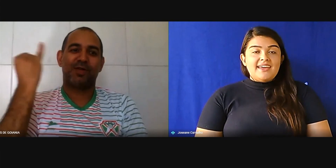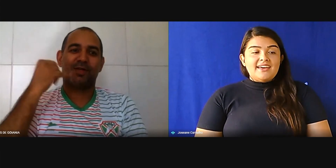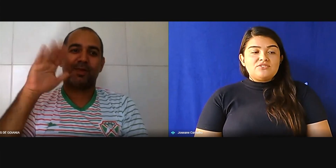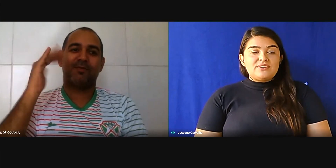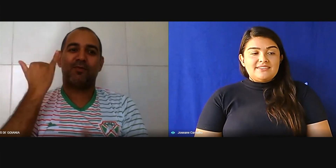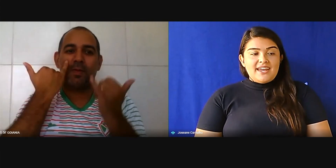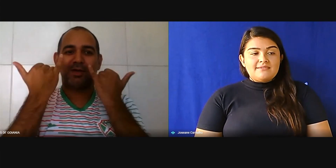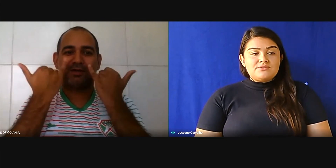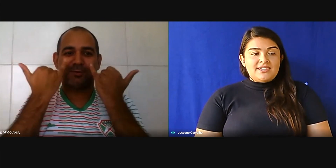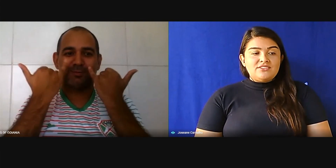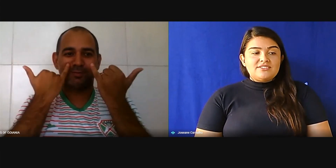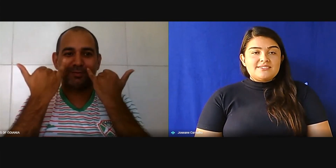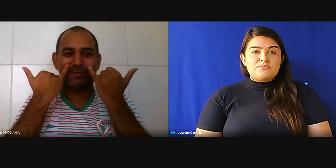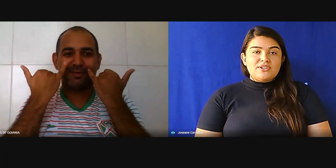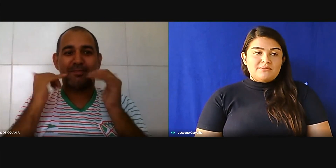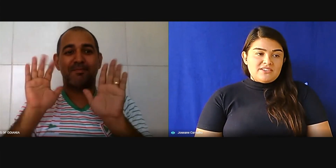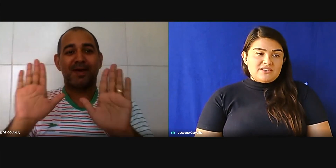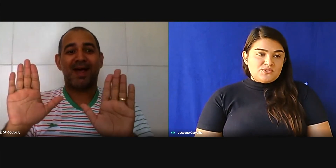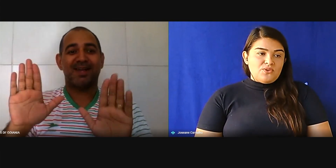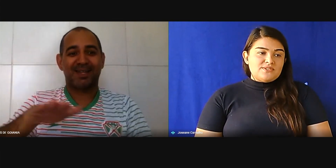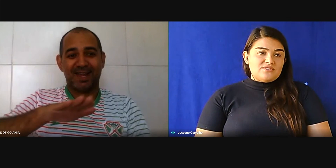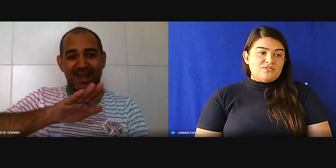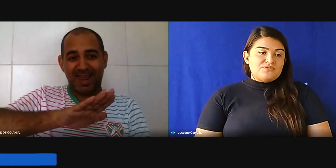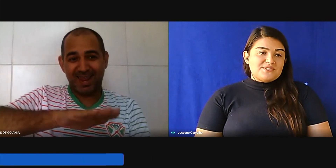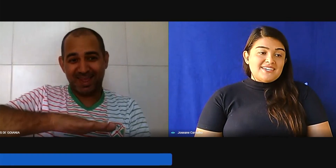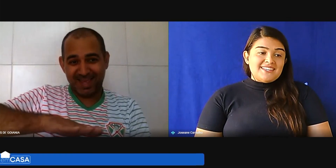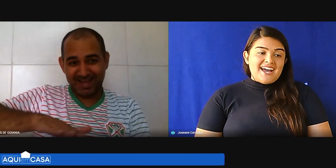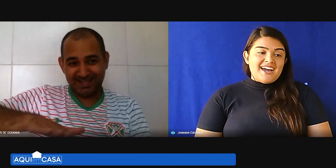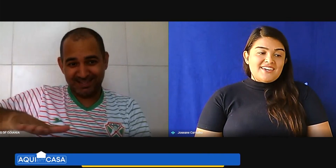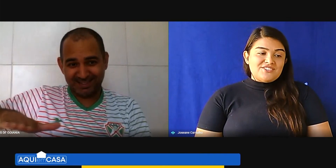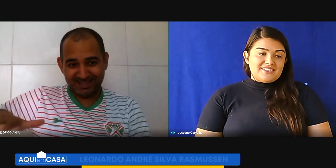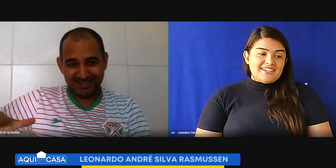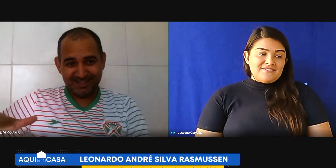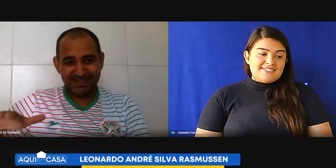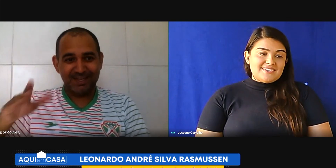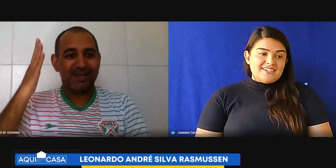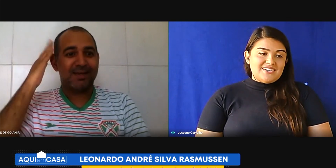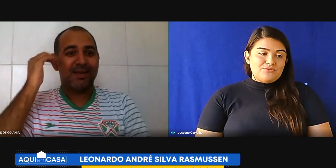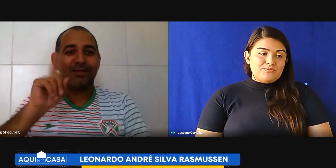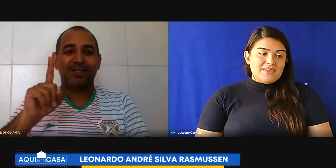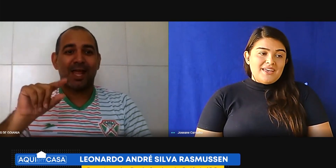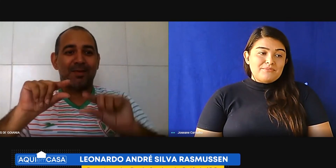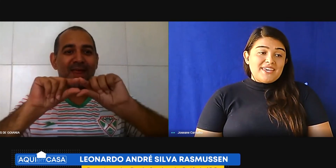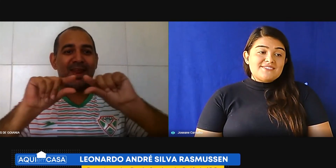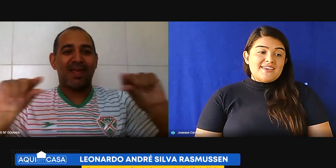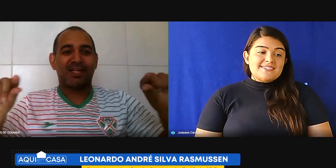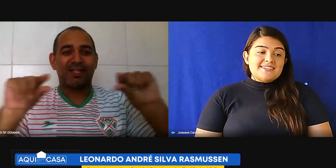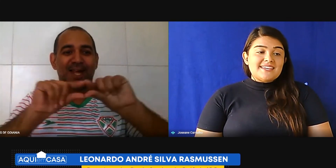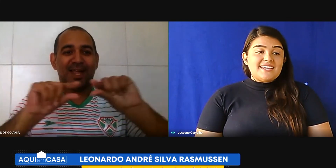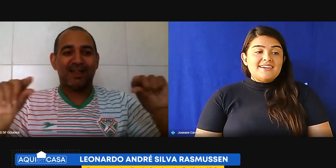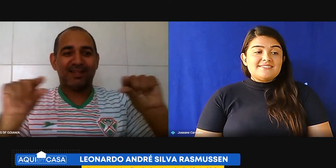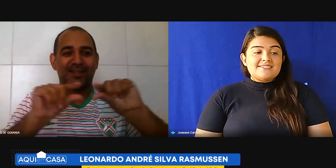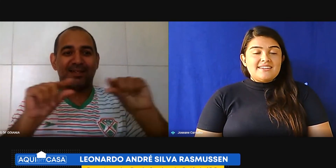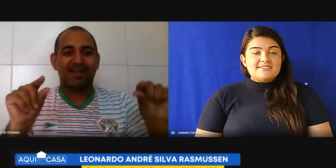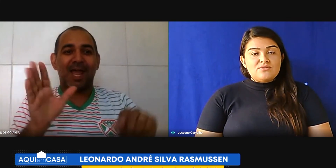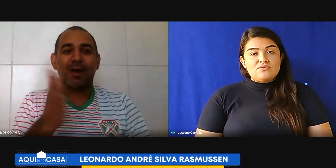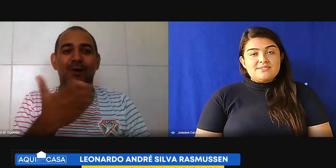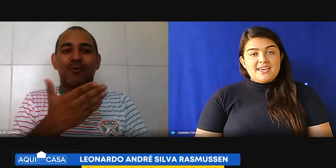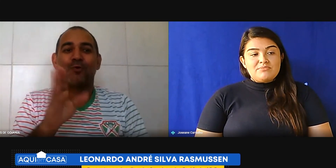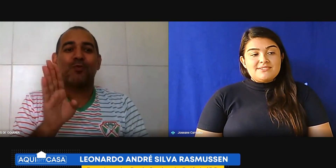tela do intérprete, né, em todas as programações, em todos os canais de televisão, porque às vezes as crianças, né, elas não conseguem,